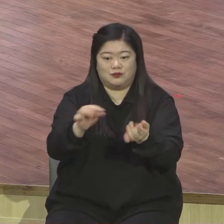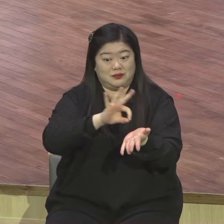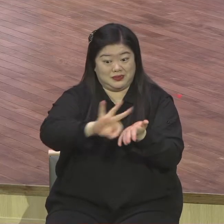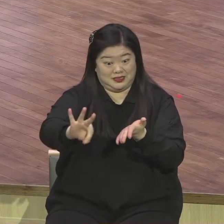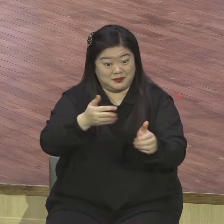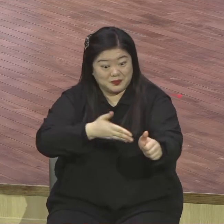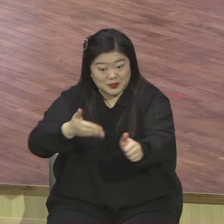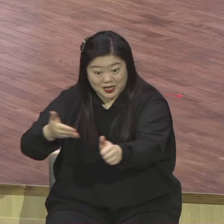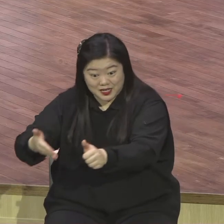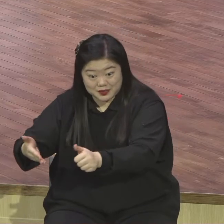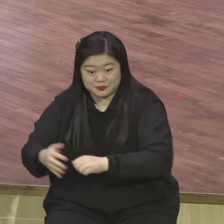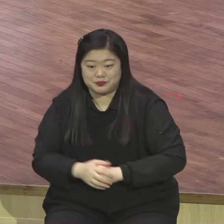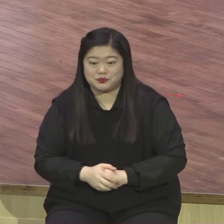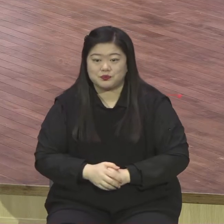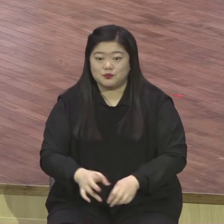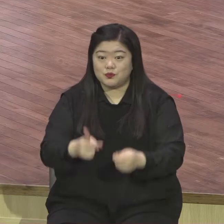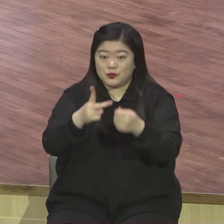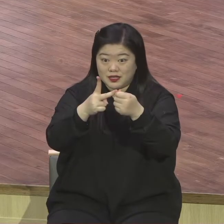번째로 위드 이마누엘 원리스입니다